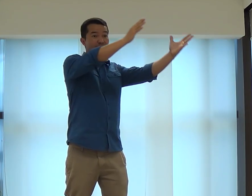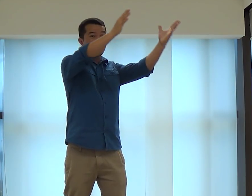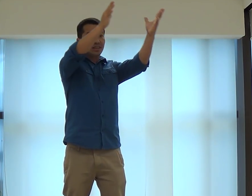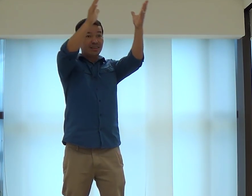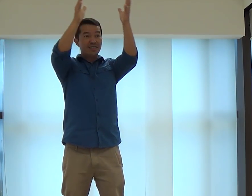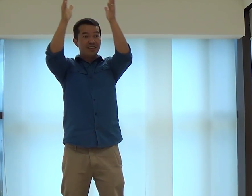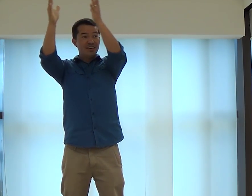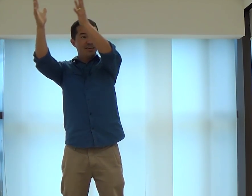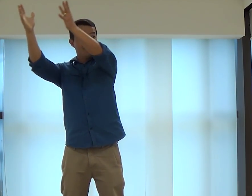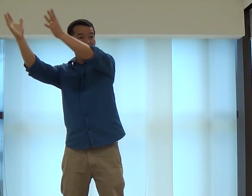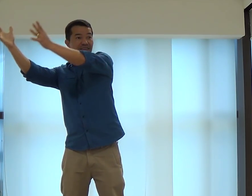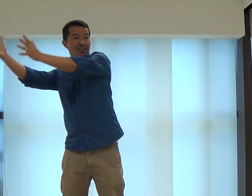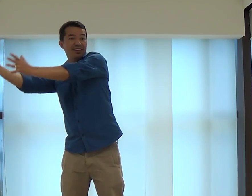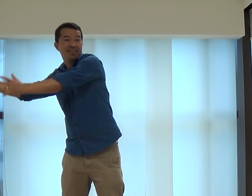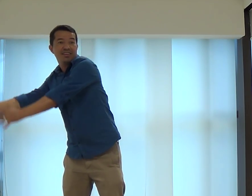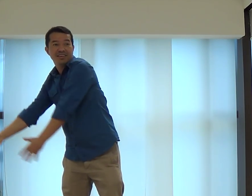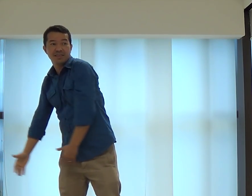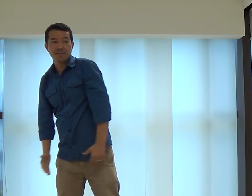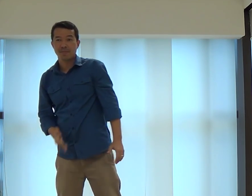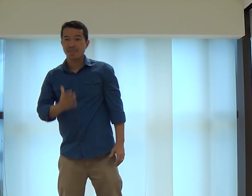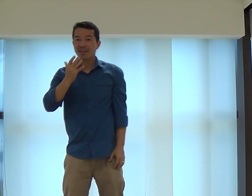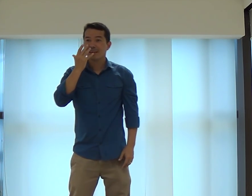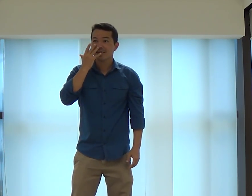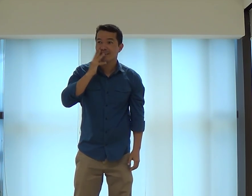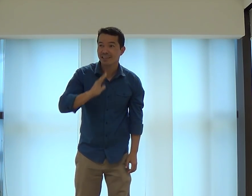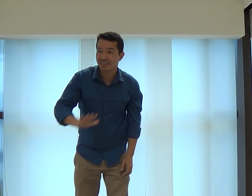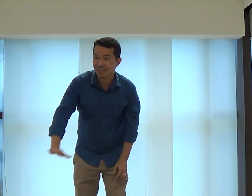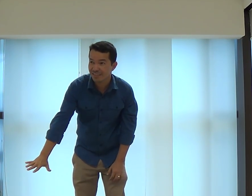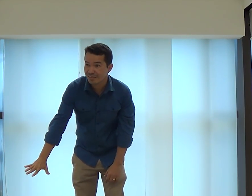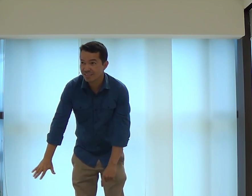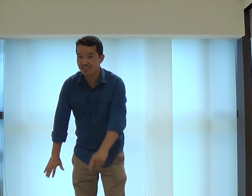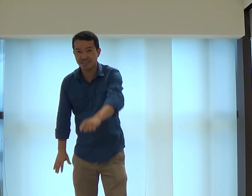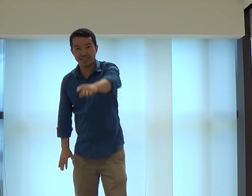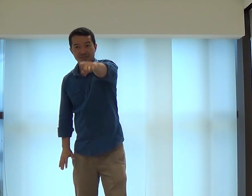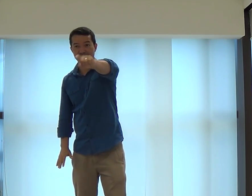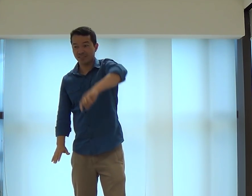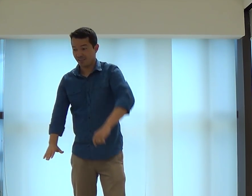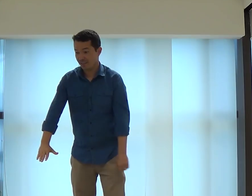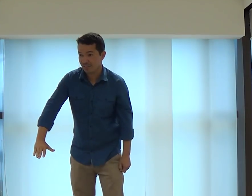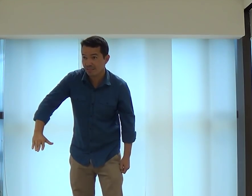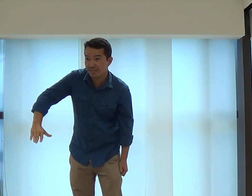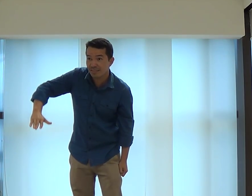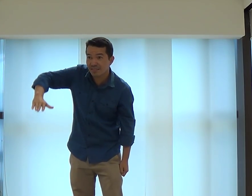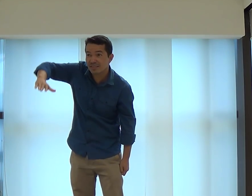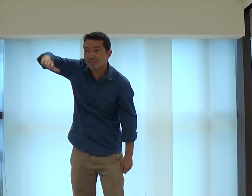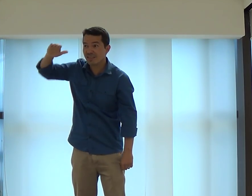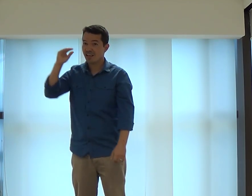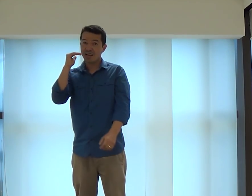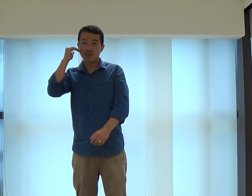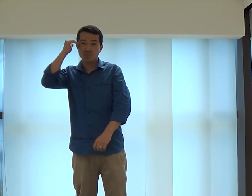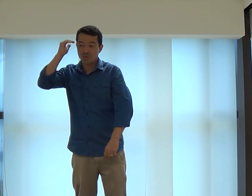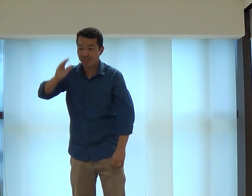Vai estar devendo a sua história. A sua trajetória. Né? Como criança.